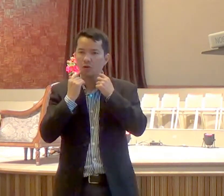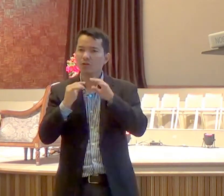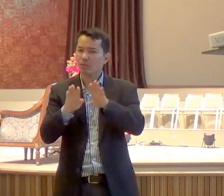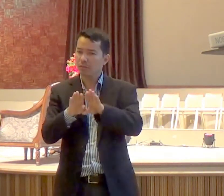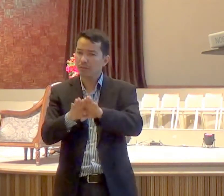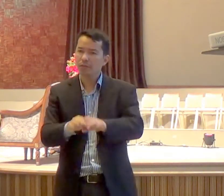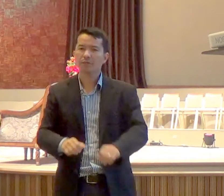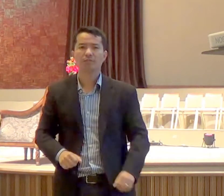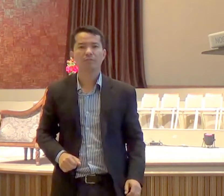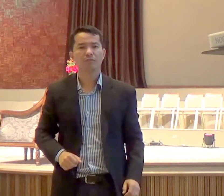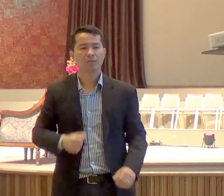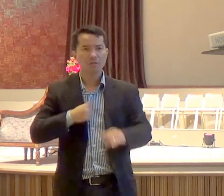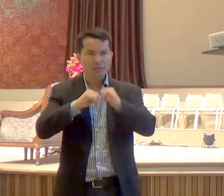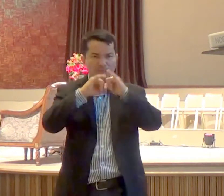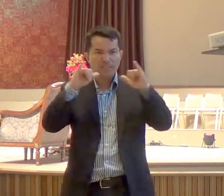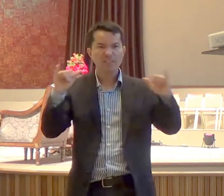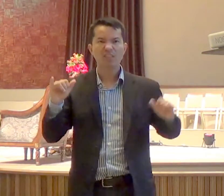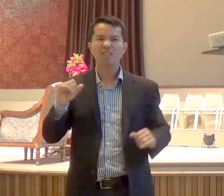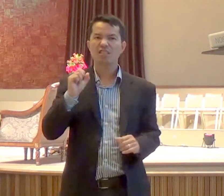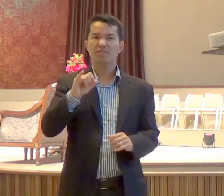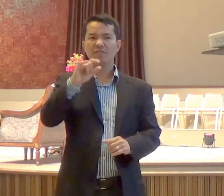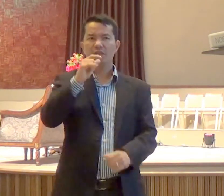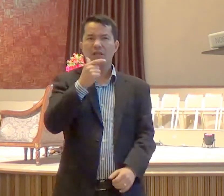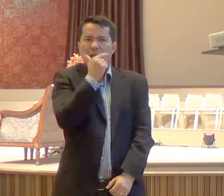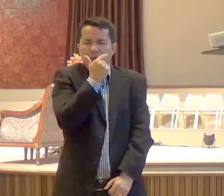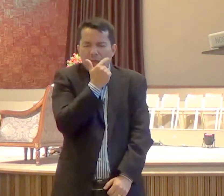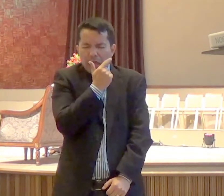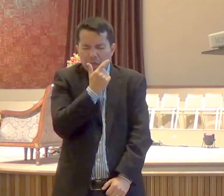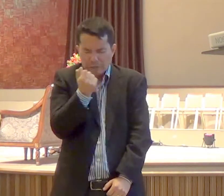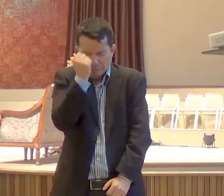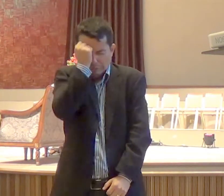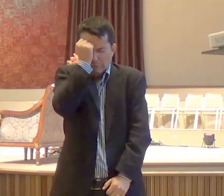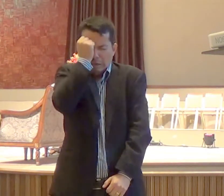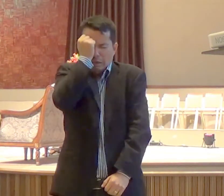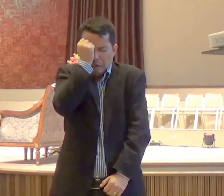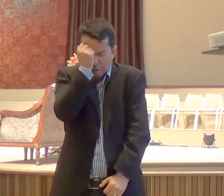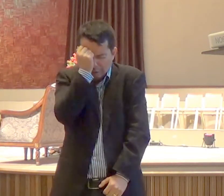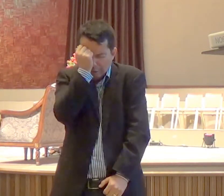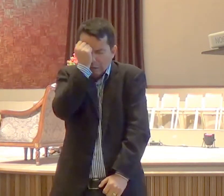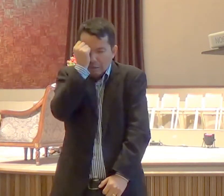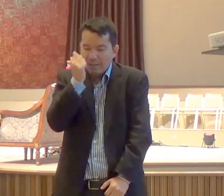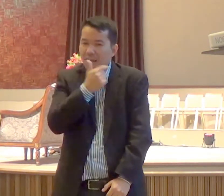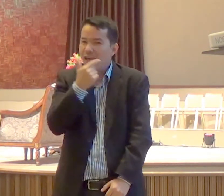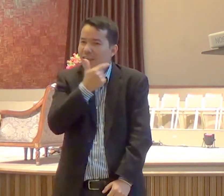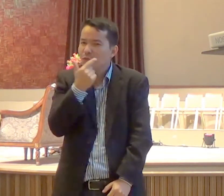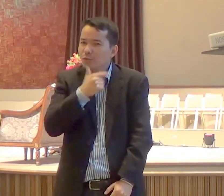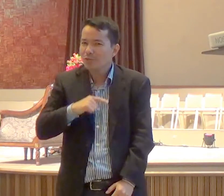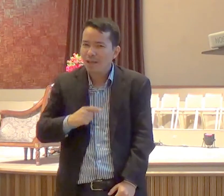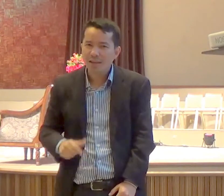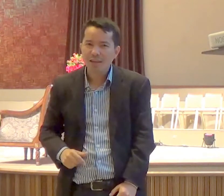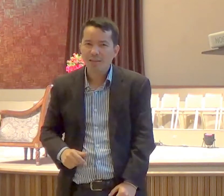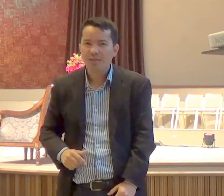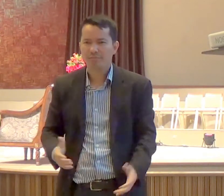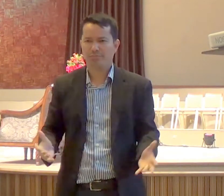eu nunca vi alguém se arrepender um pouquinho, ai gente, eu estou num momento de arrependimento, ai gente, arrependimento,